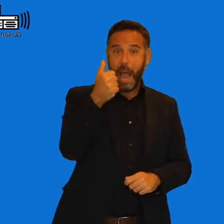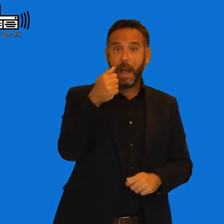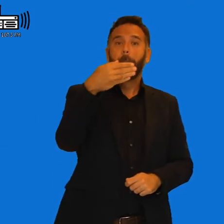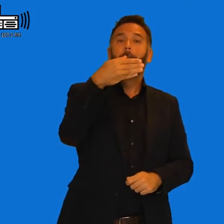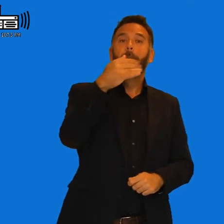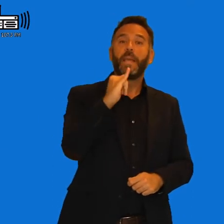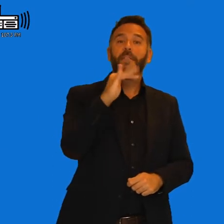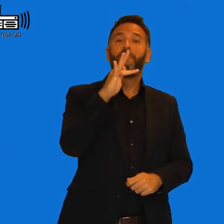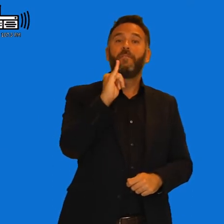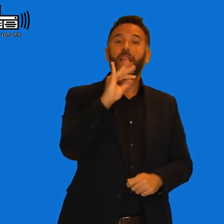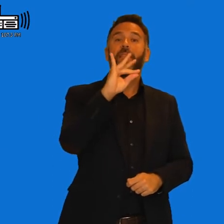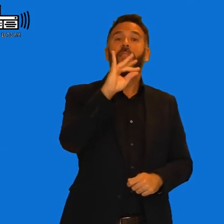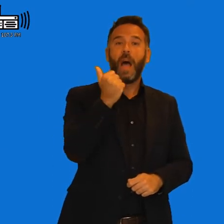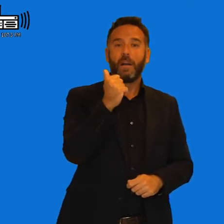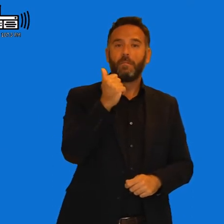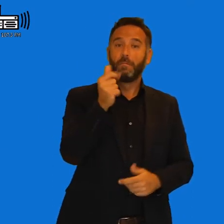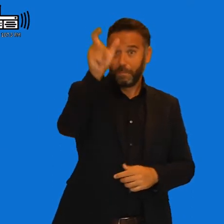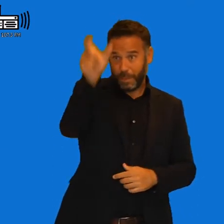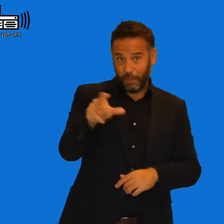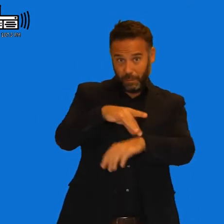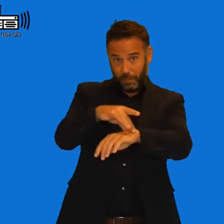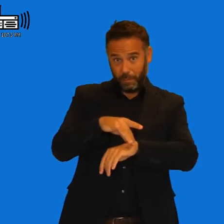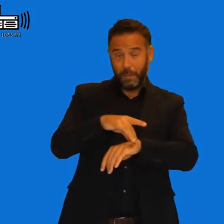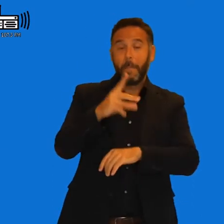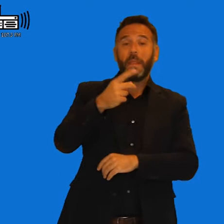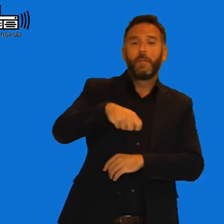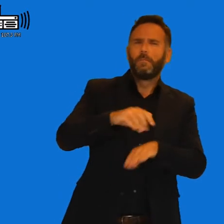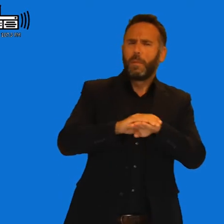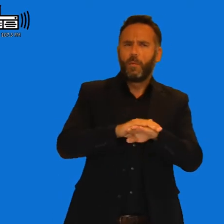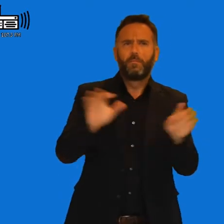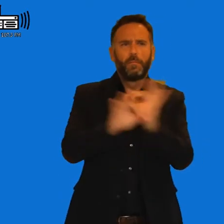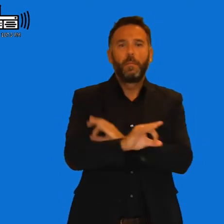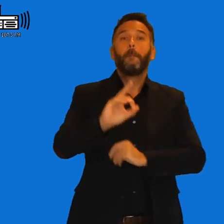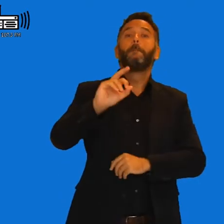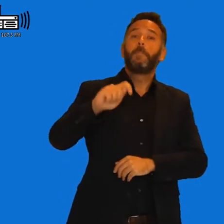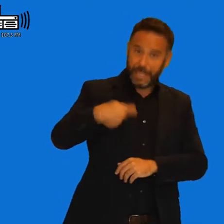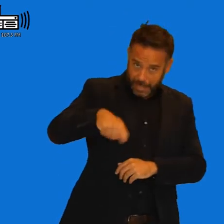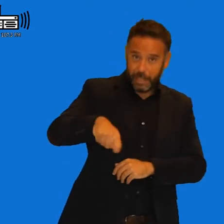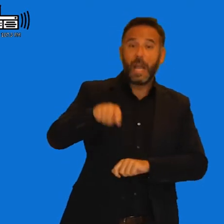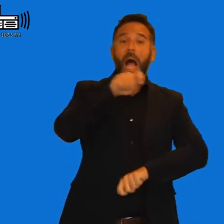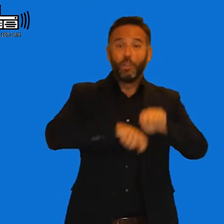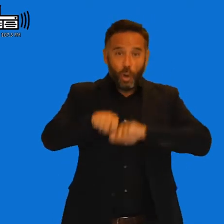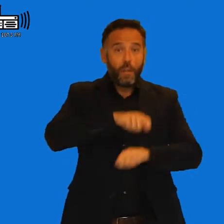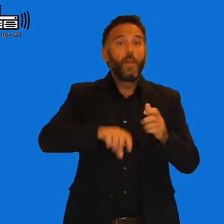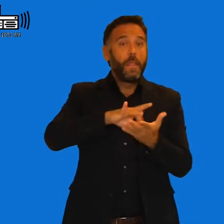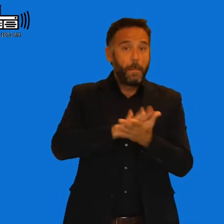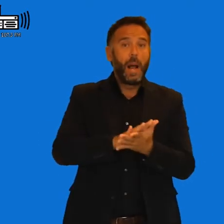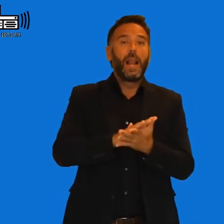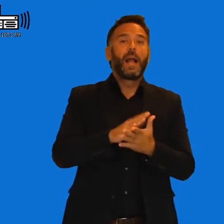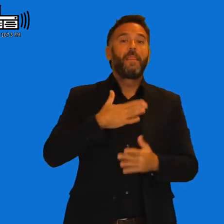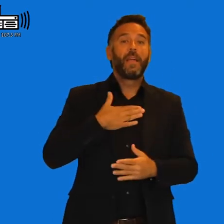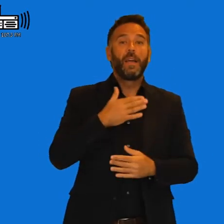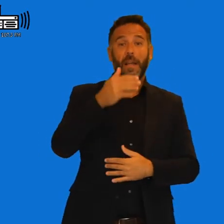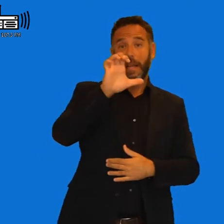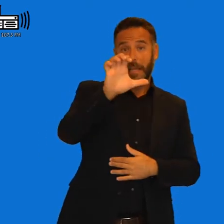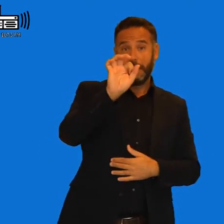a Rafael que es el vicepresidente no que es el presidente perdón de la asociación malagueña de Espina Bífida buenas tardes Rafael